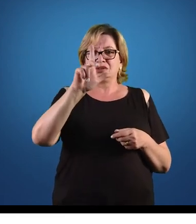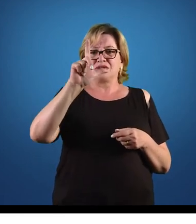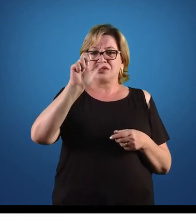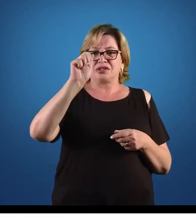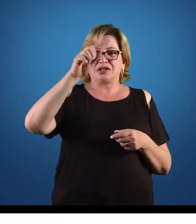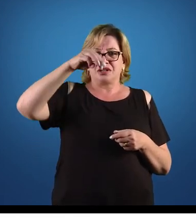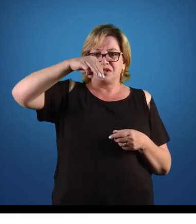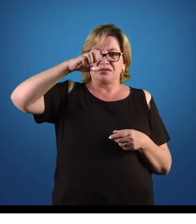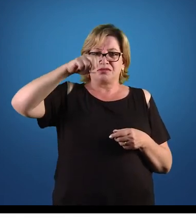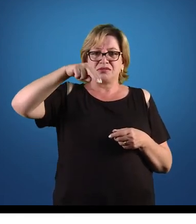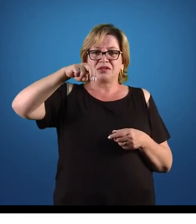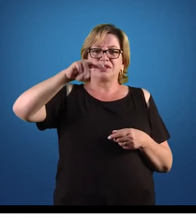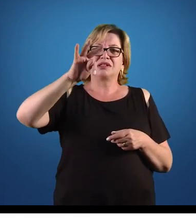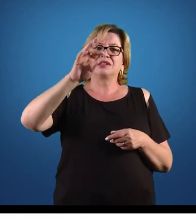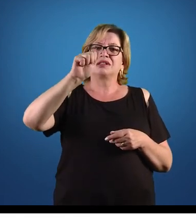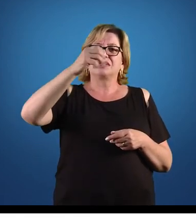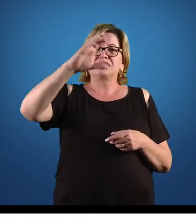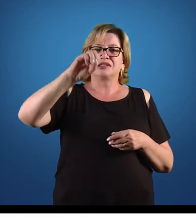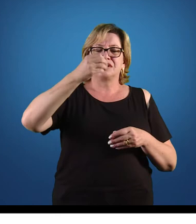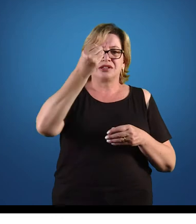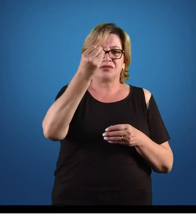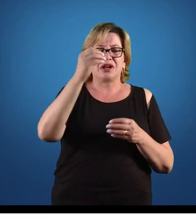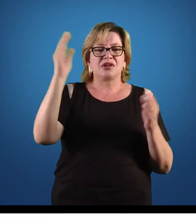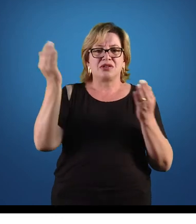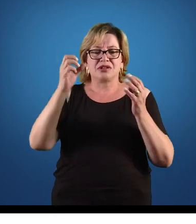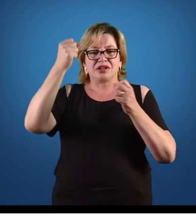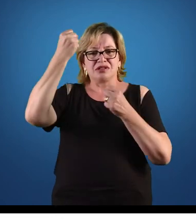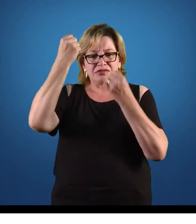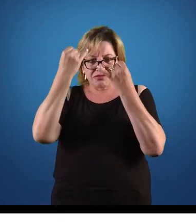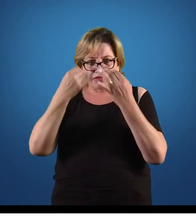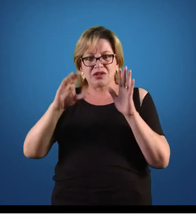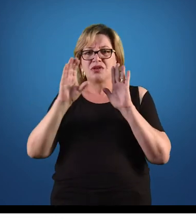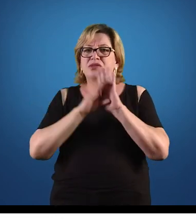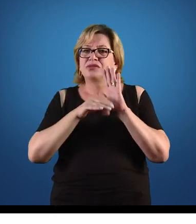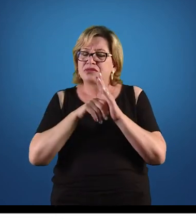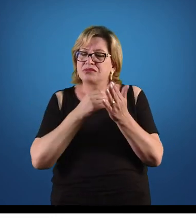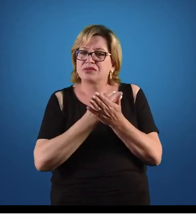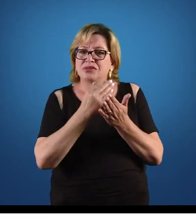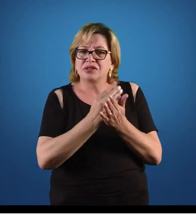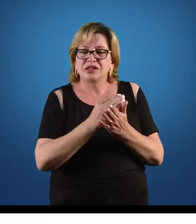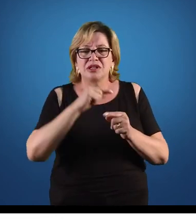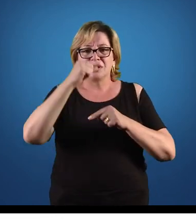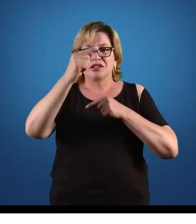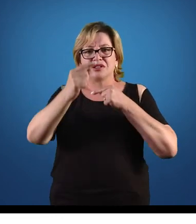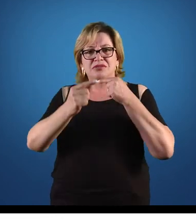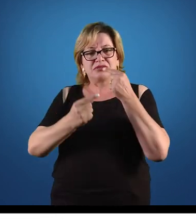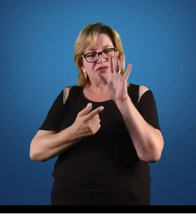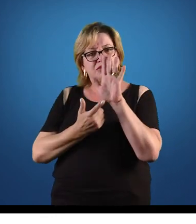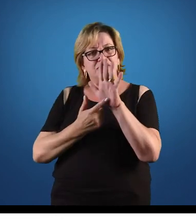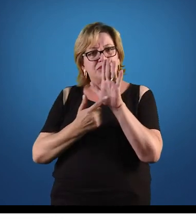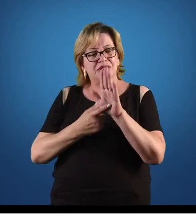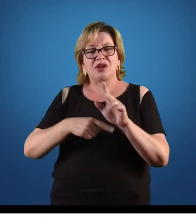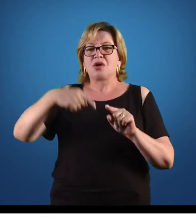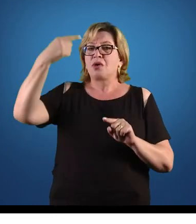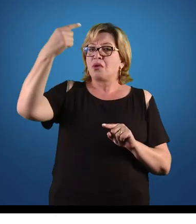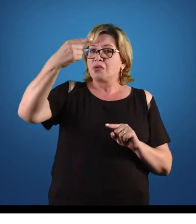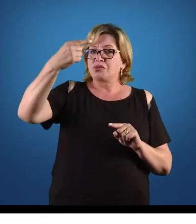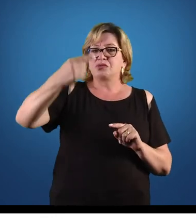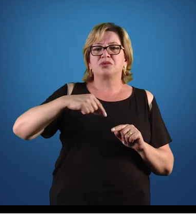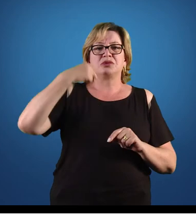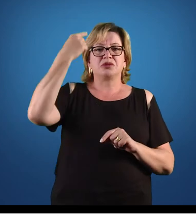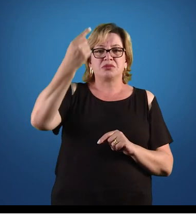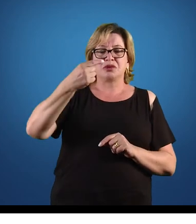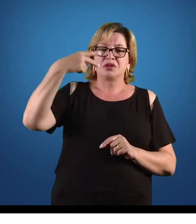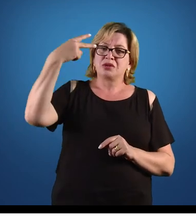conceitos iniciais, nós passaremos aí, na sequência, para o capítulo 1, né, e